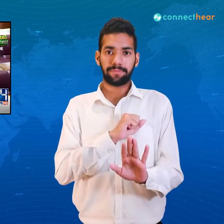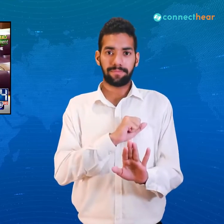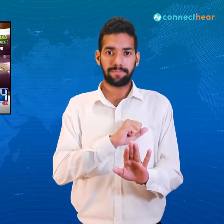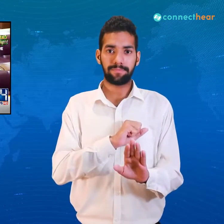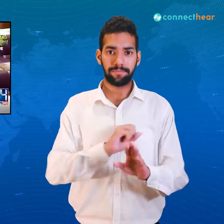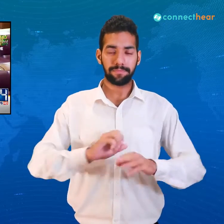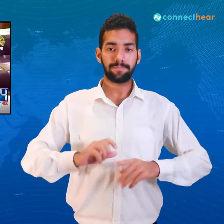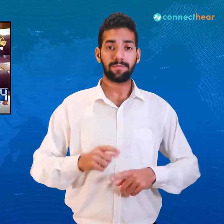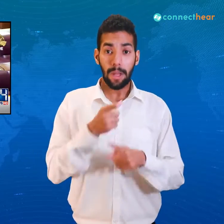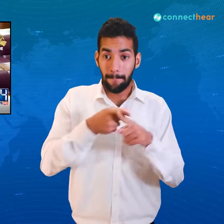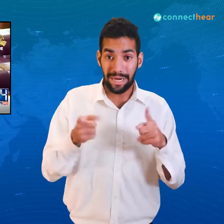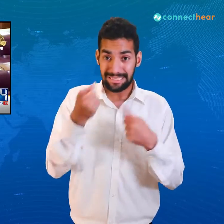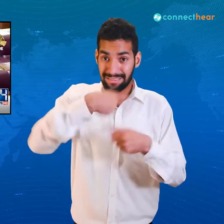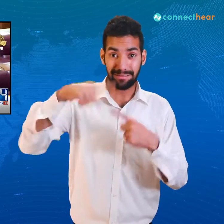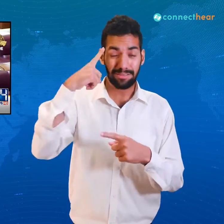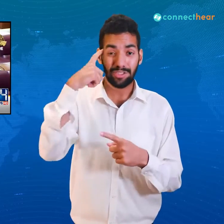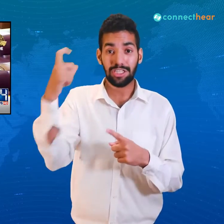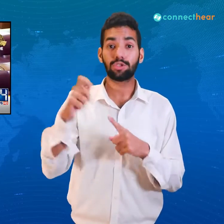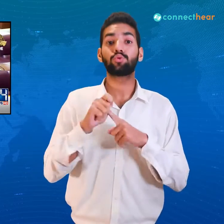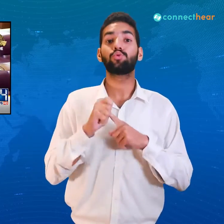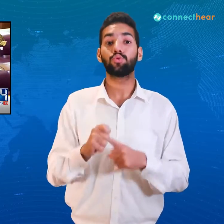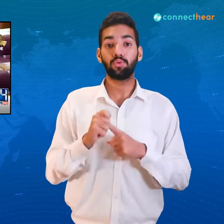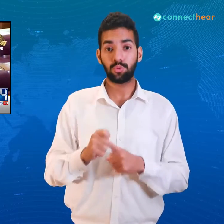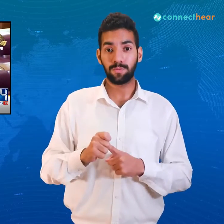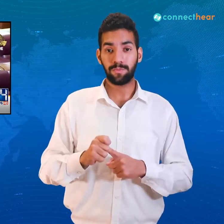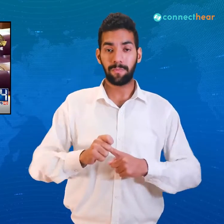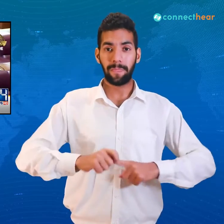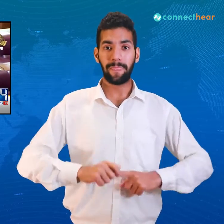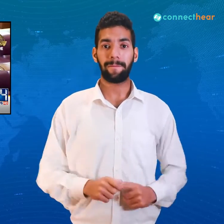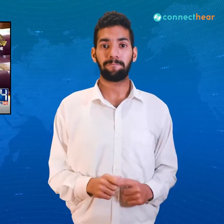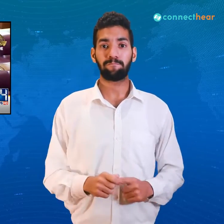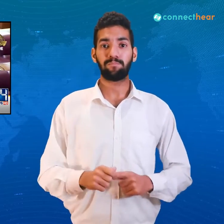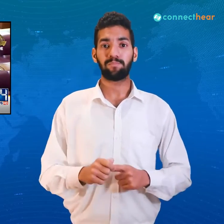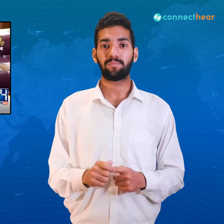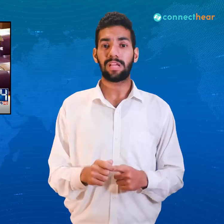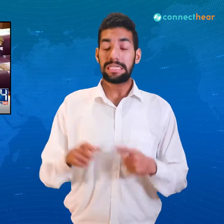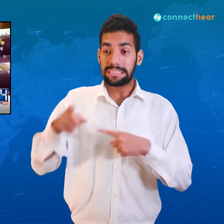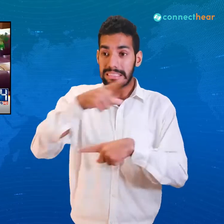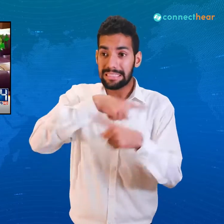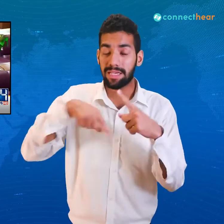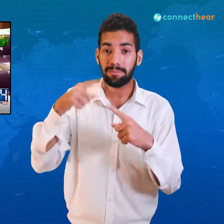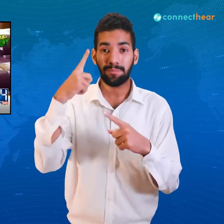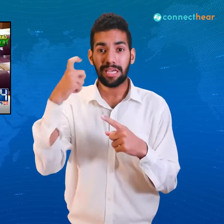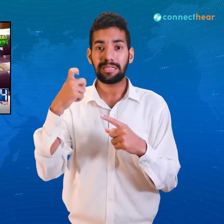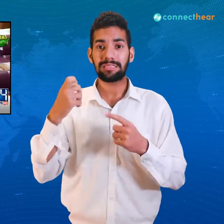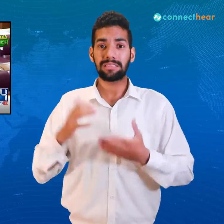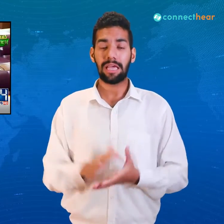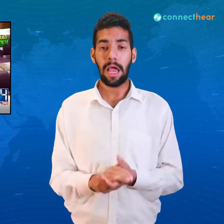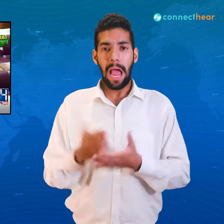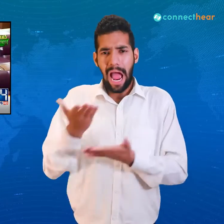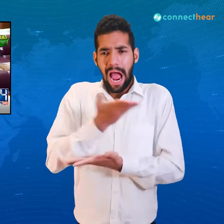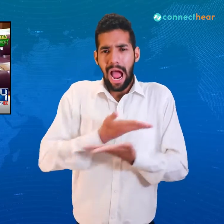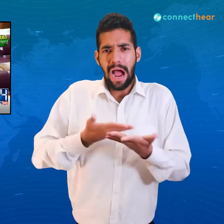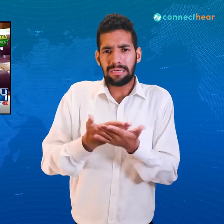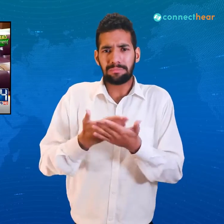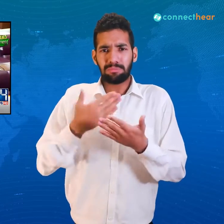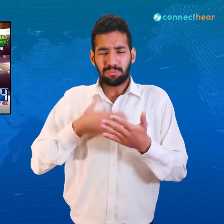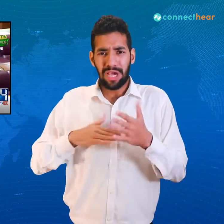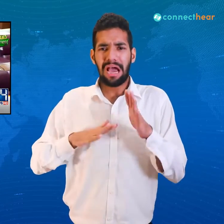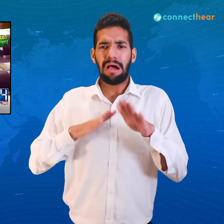لیکن یہ میری بات یاد رکھئے گا یہ میری بات یاد رکھئے گا جناب چیرمن صاحب چلتے ہیں دبے پاؤں